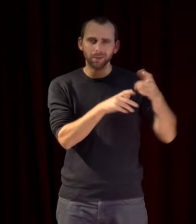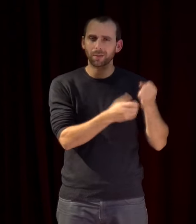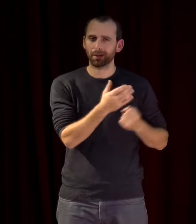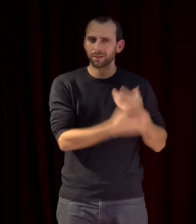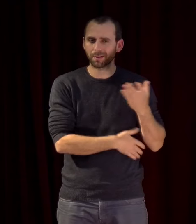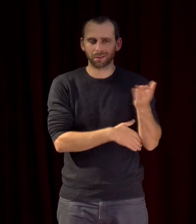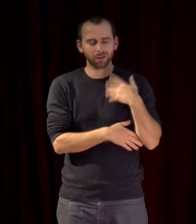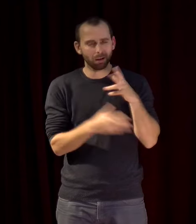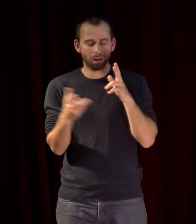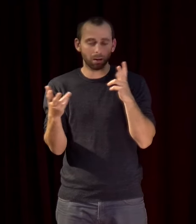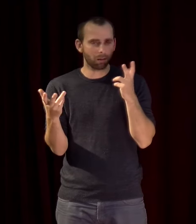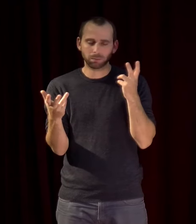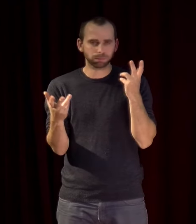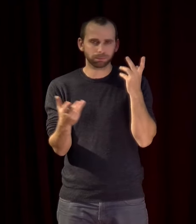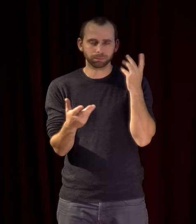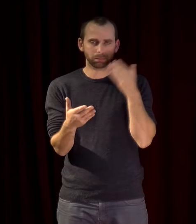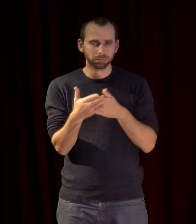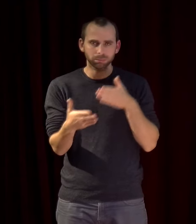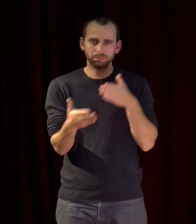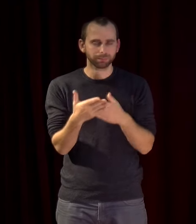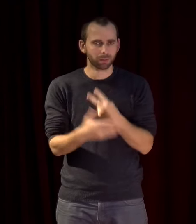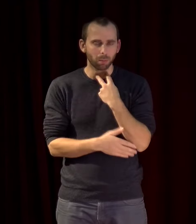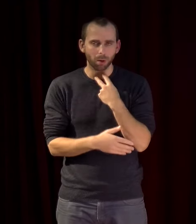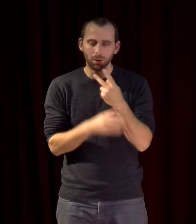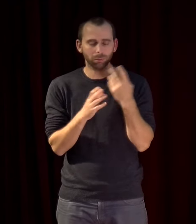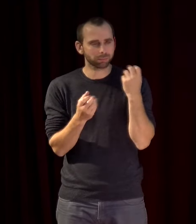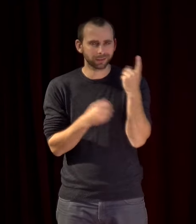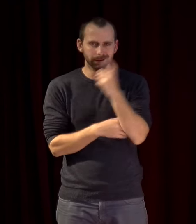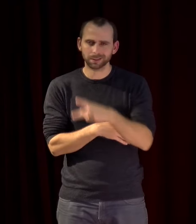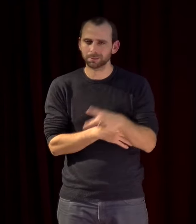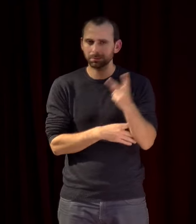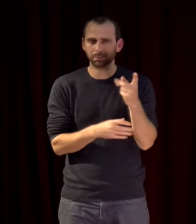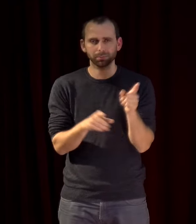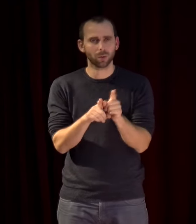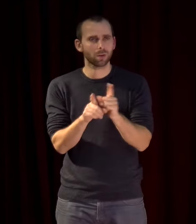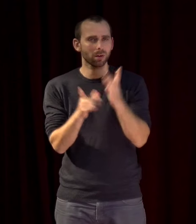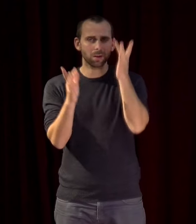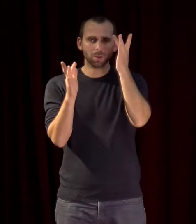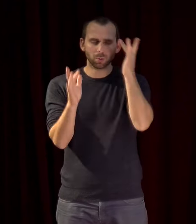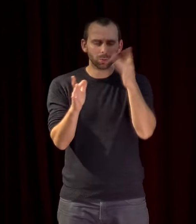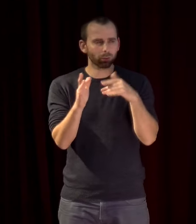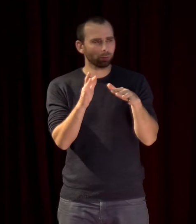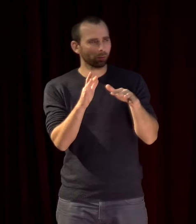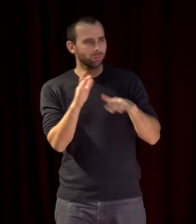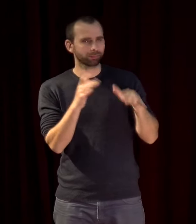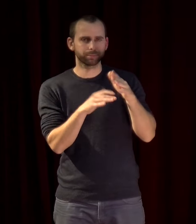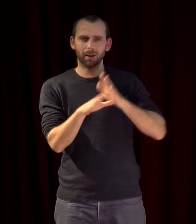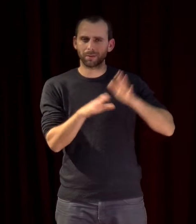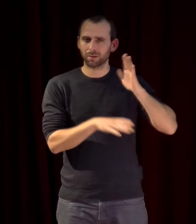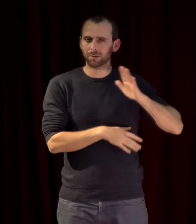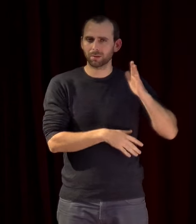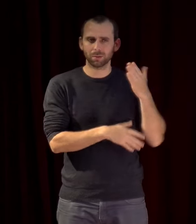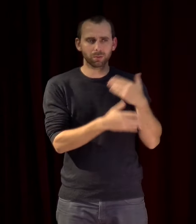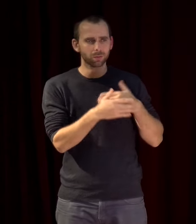que du maillage territorial institutionnel culturel qui a présidé à un certain moment dans l'histoire de